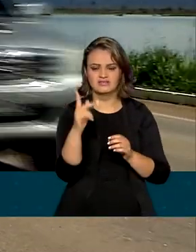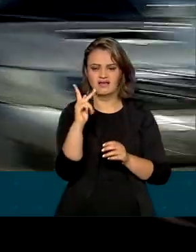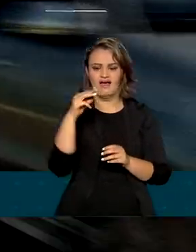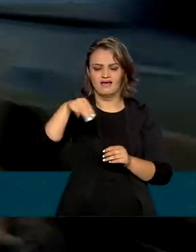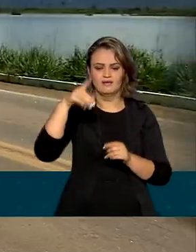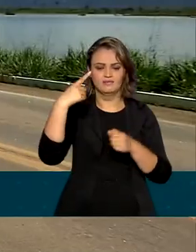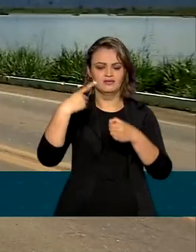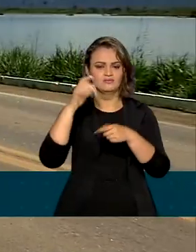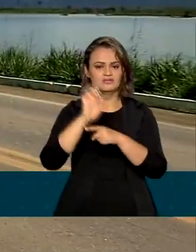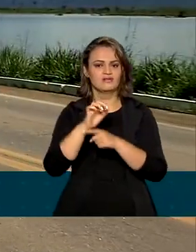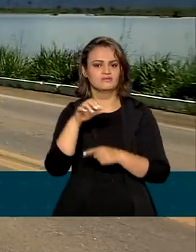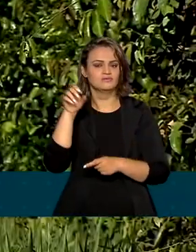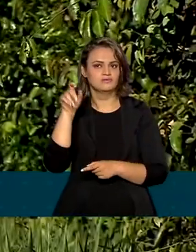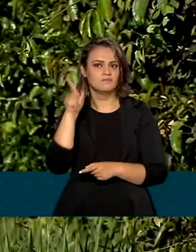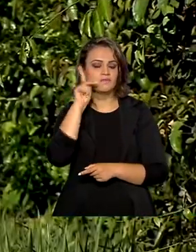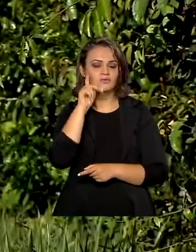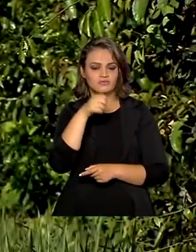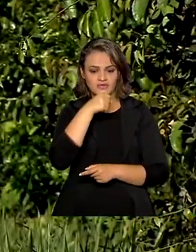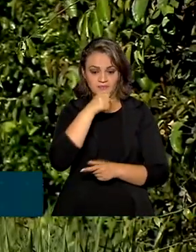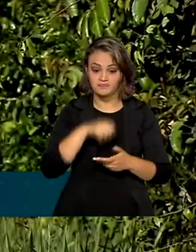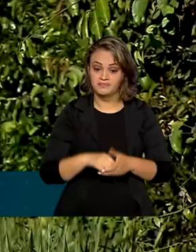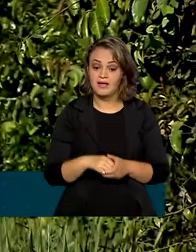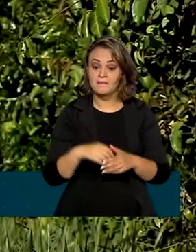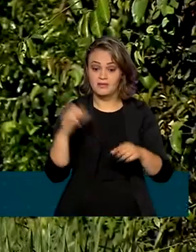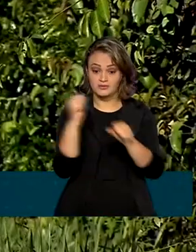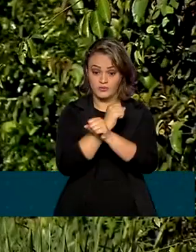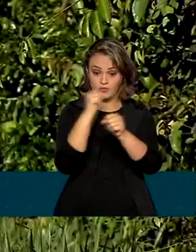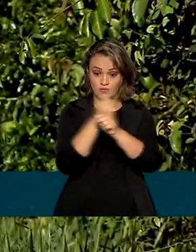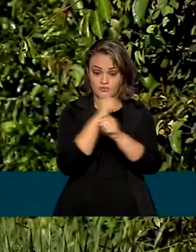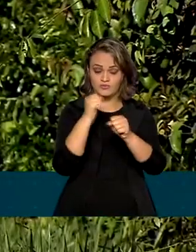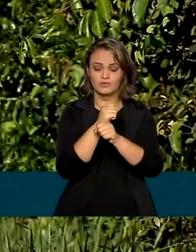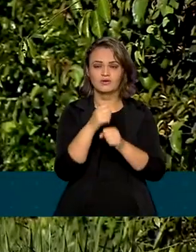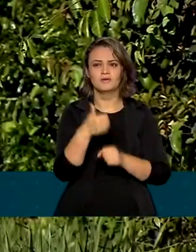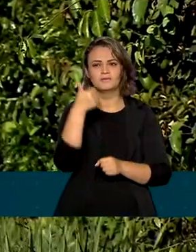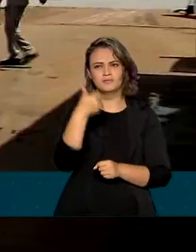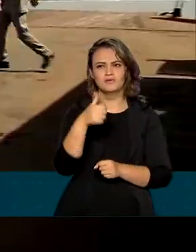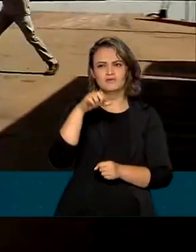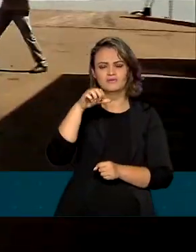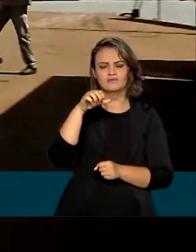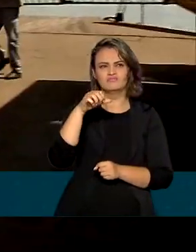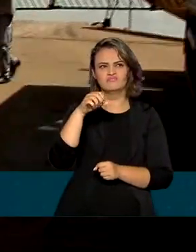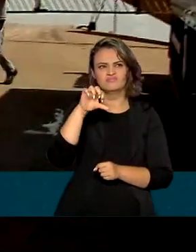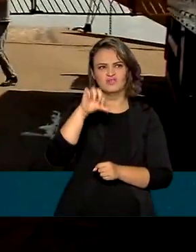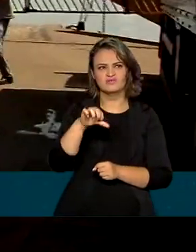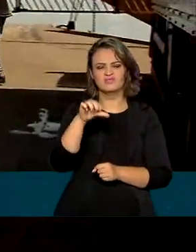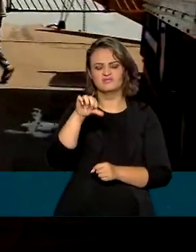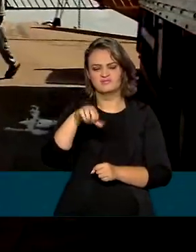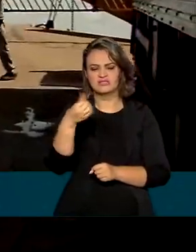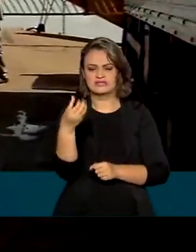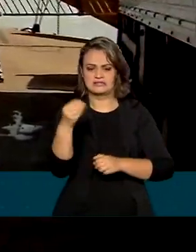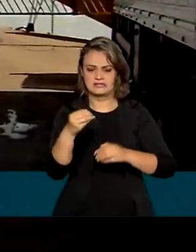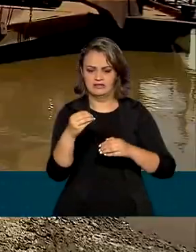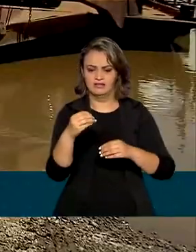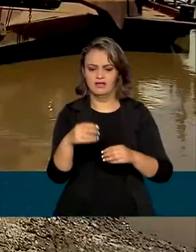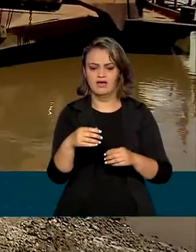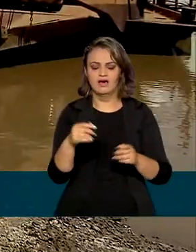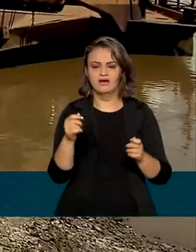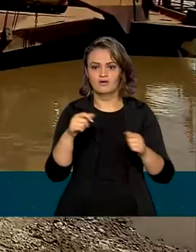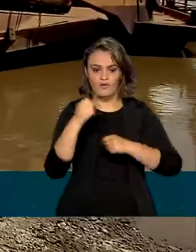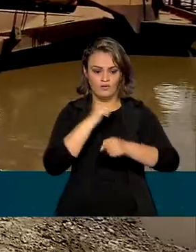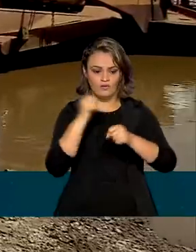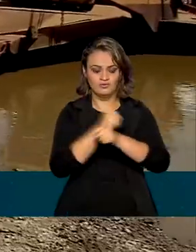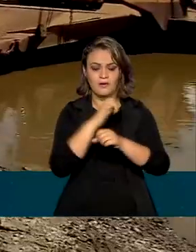Rio Madeira. Desde que a BR-364 foi construída nos anos 60, não havia uma ponte que permitisse aos